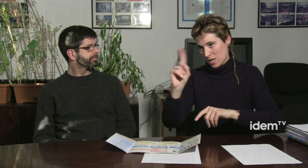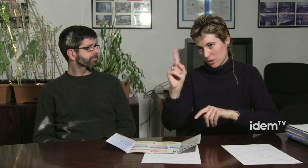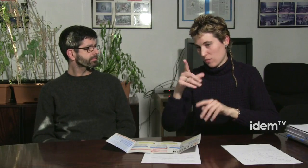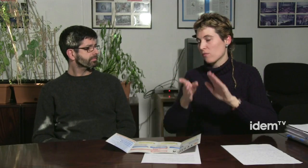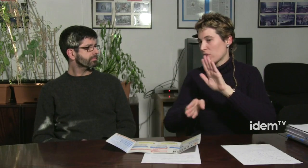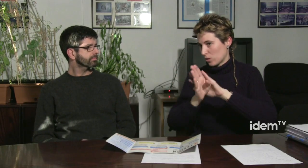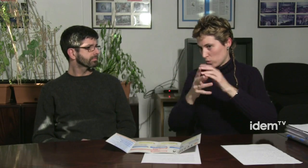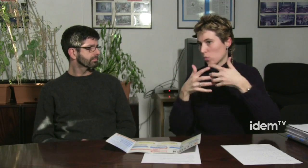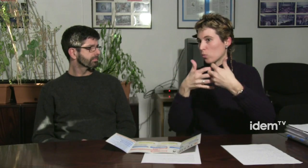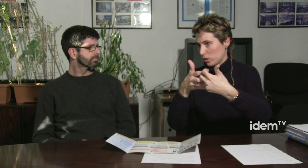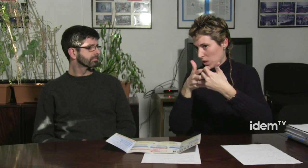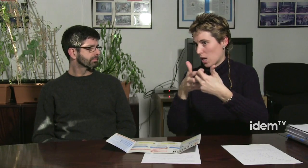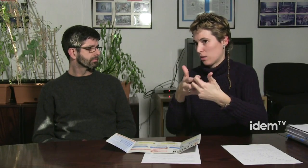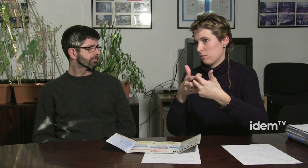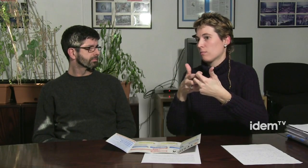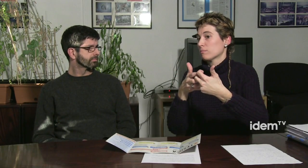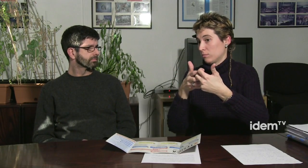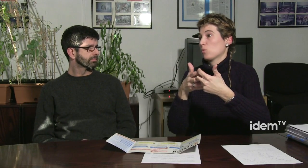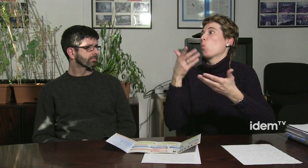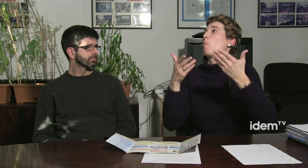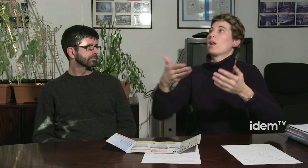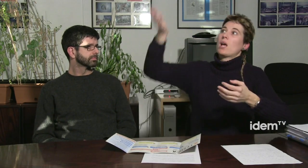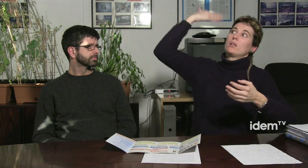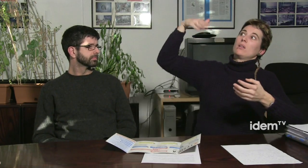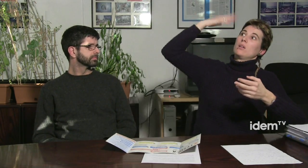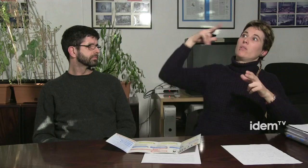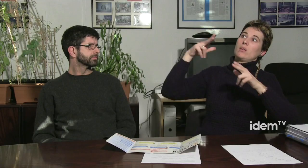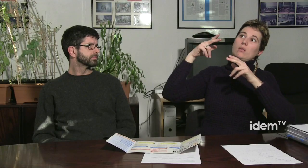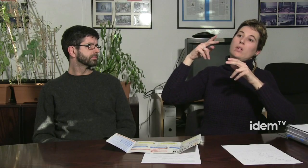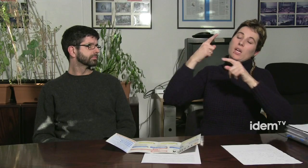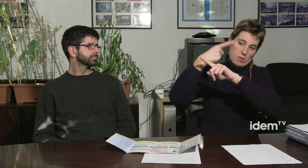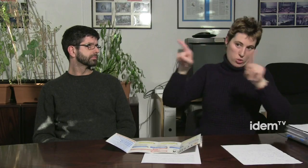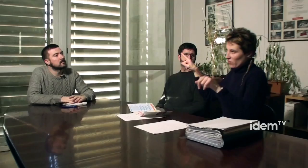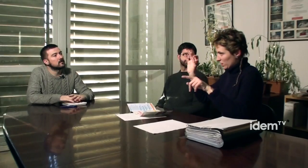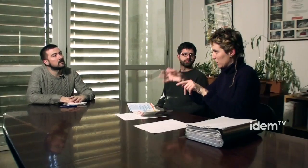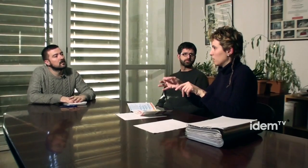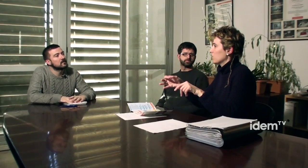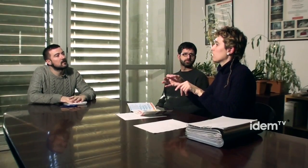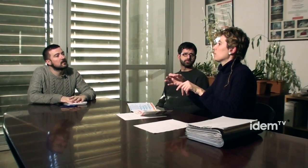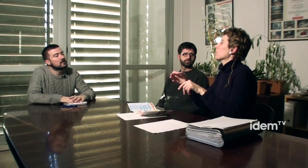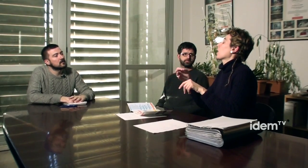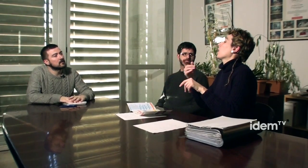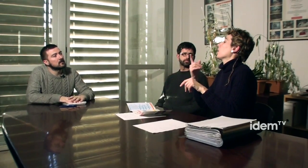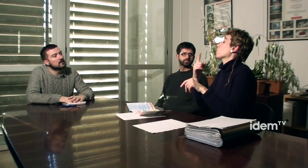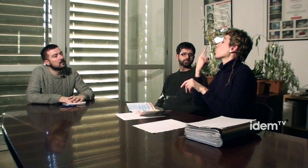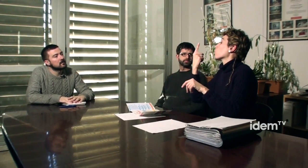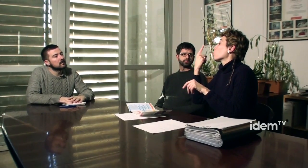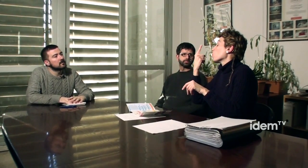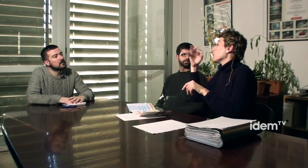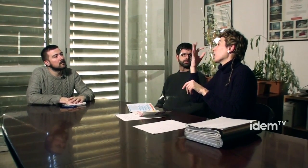ja s'ha aconseguit, s'hi han aconseguit moltes coses, però no un 100% de totes les coses. És veritat que si comparem la situació